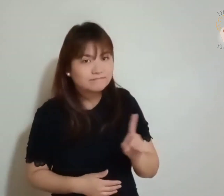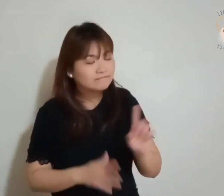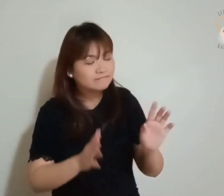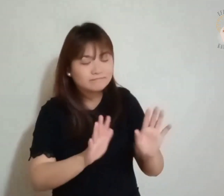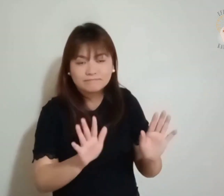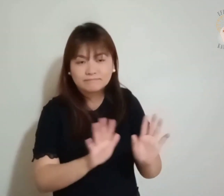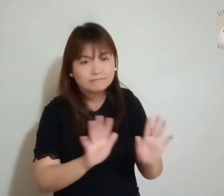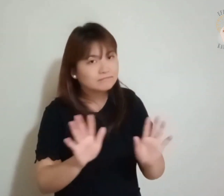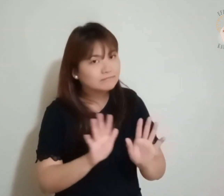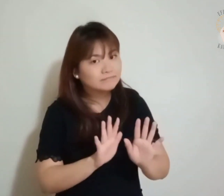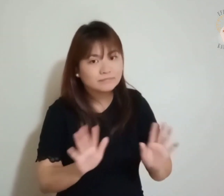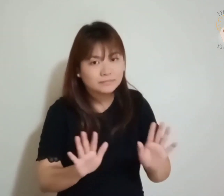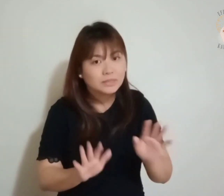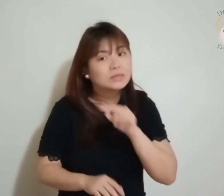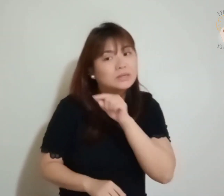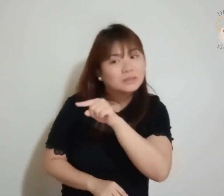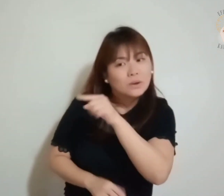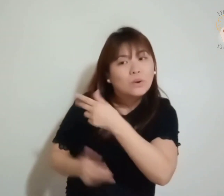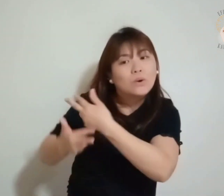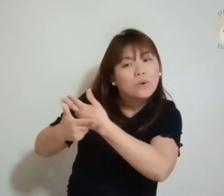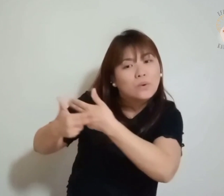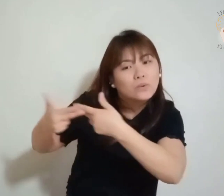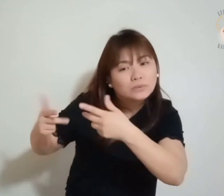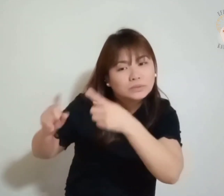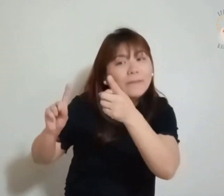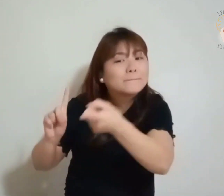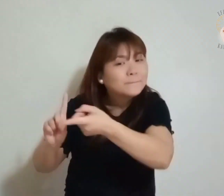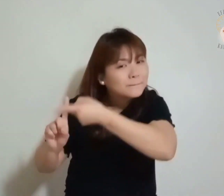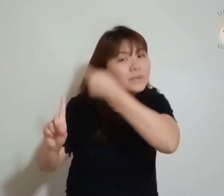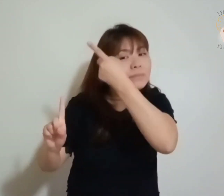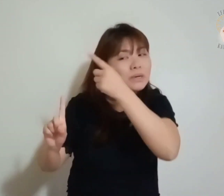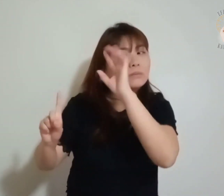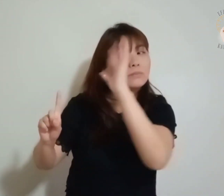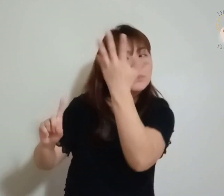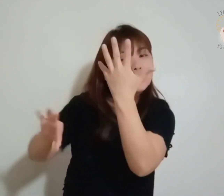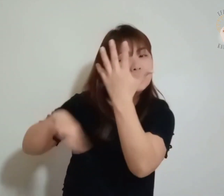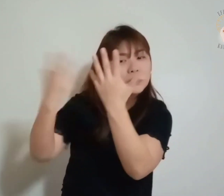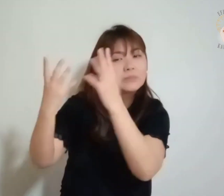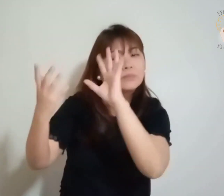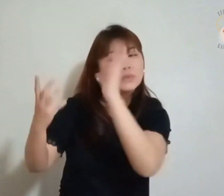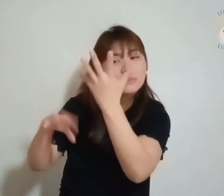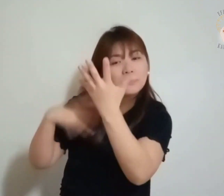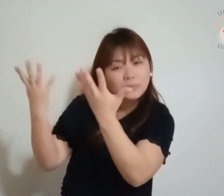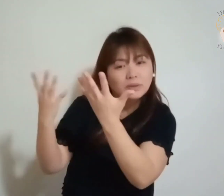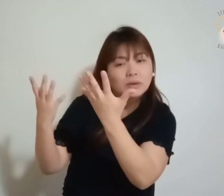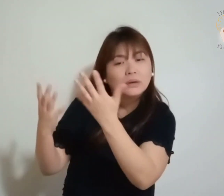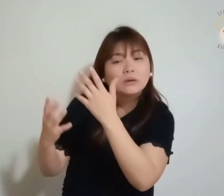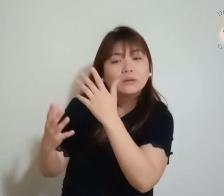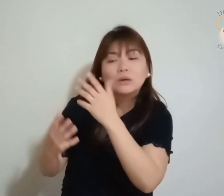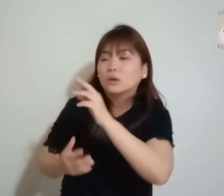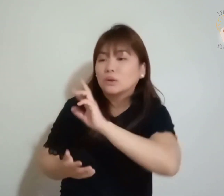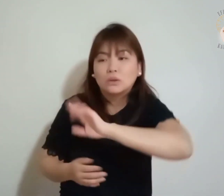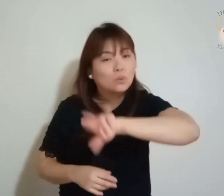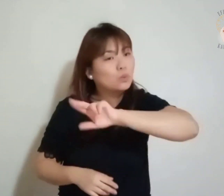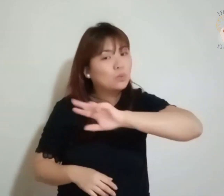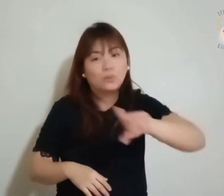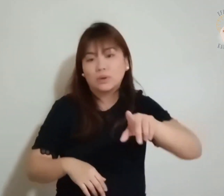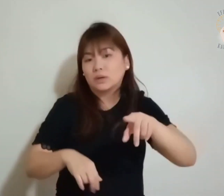É preciso que essas coisas aconteçam primeiro Mas não